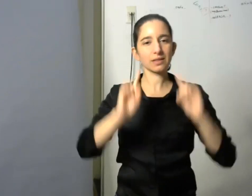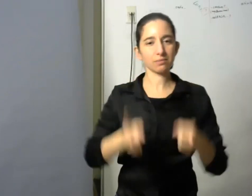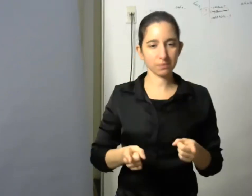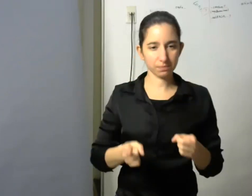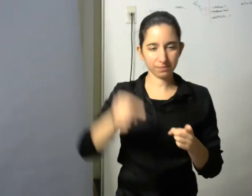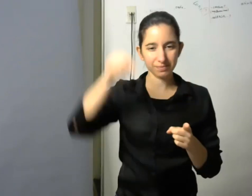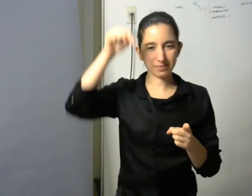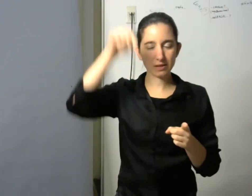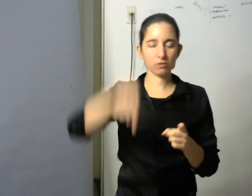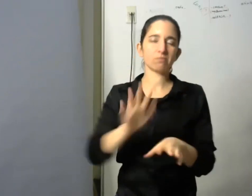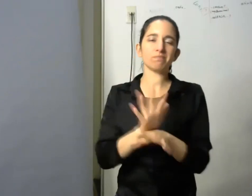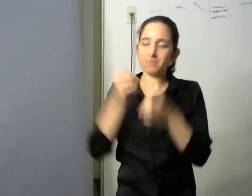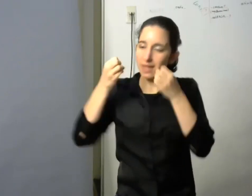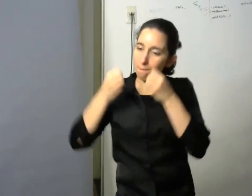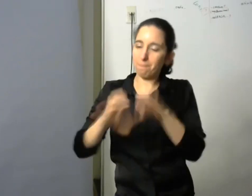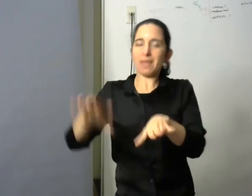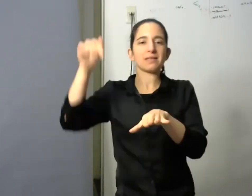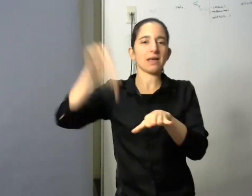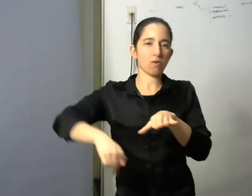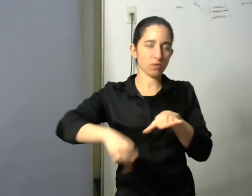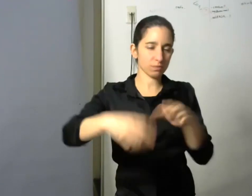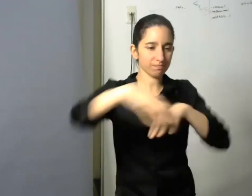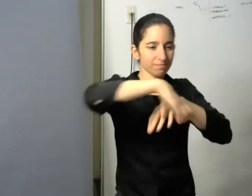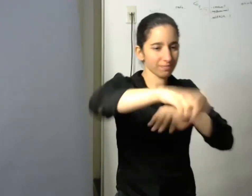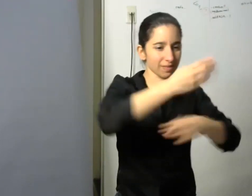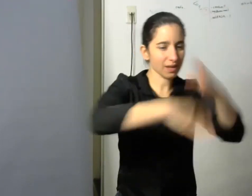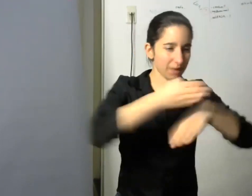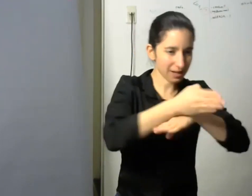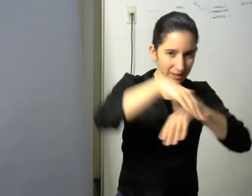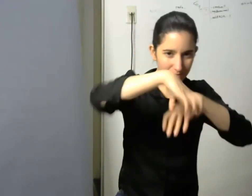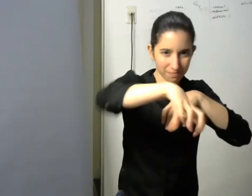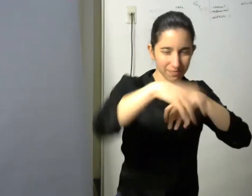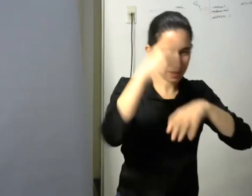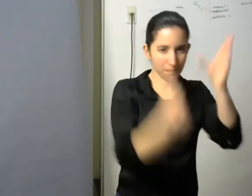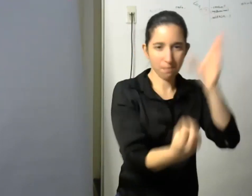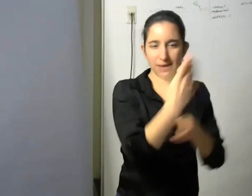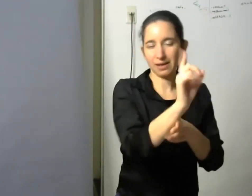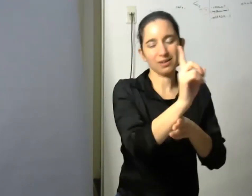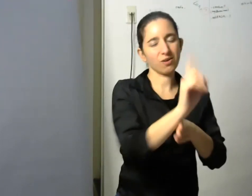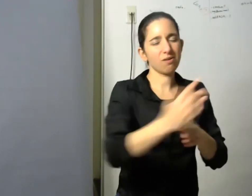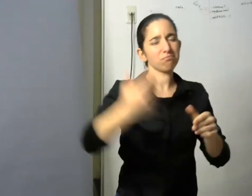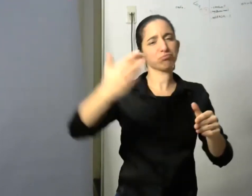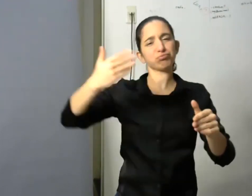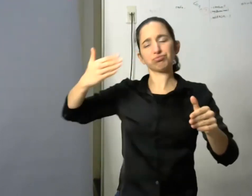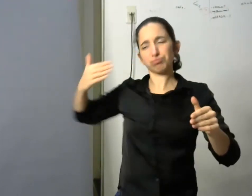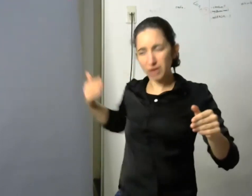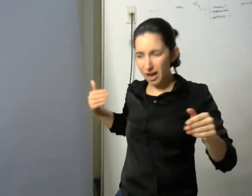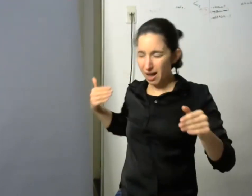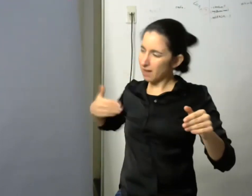como programa de discapacidad y accesibilidad sino que tenemos muchísimas tradiciones orientaciones que heredamos